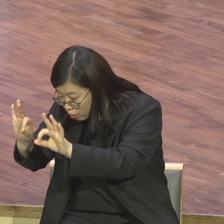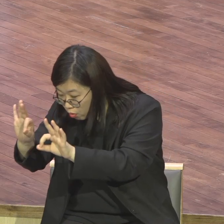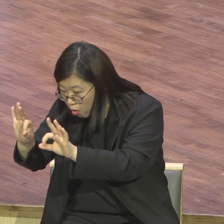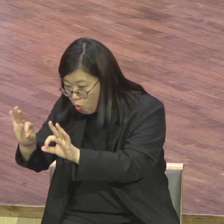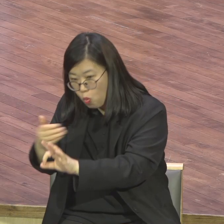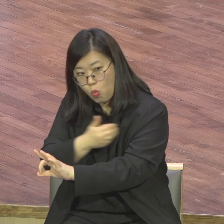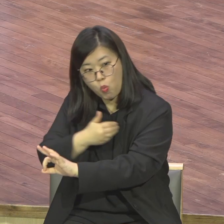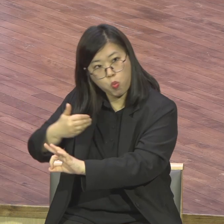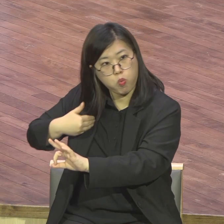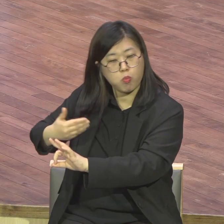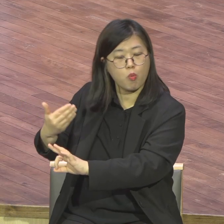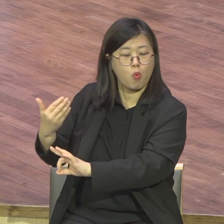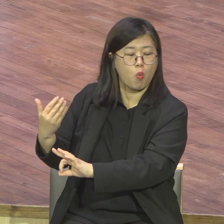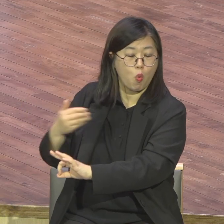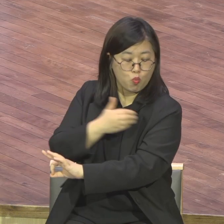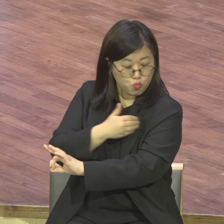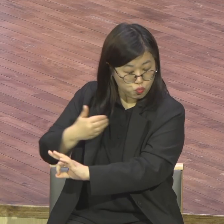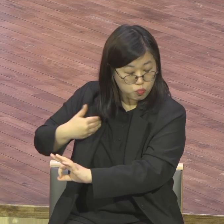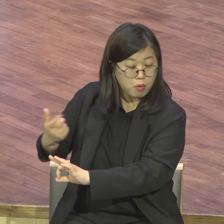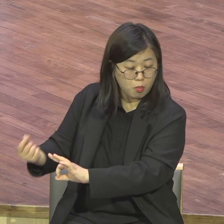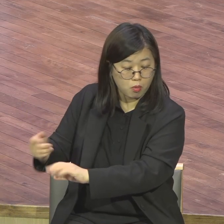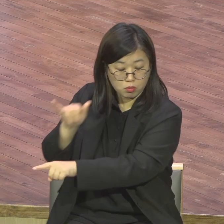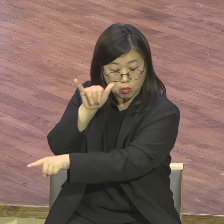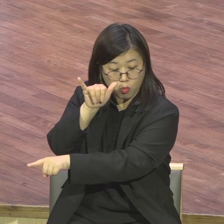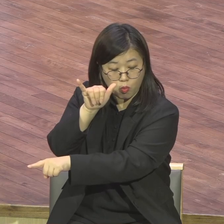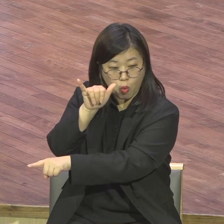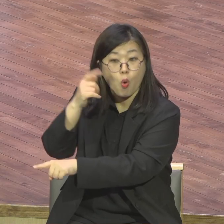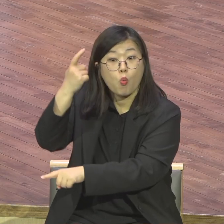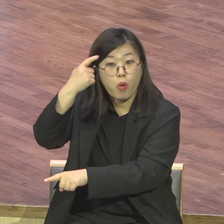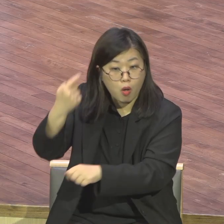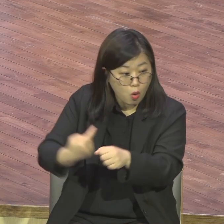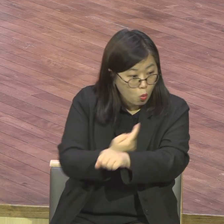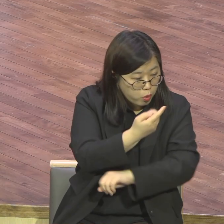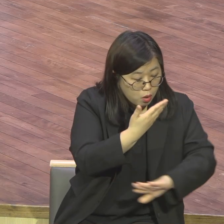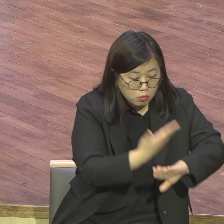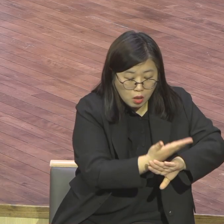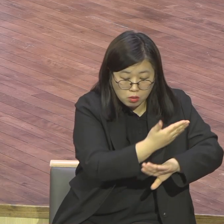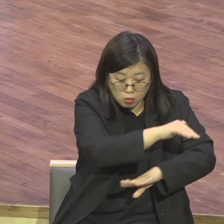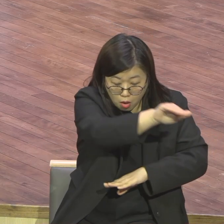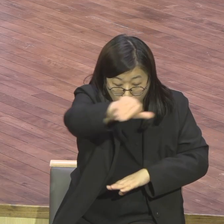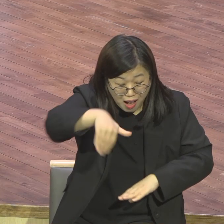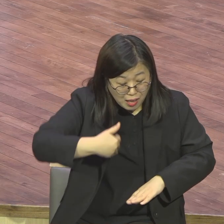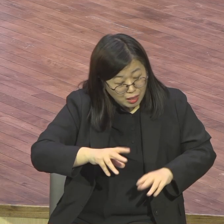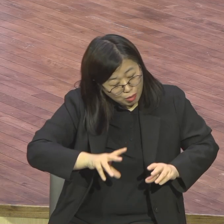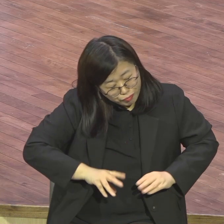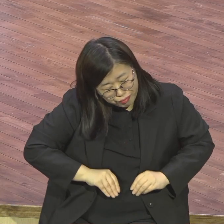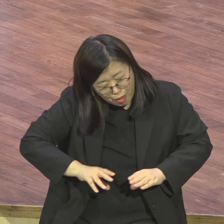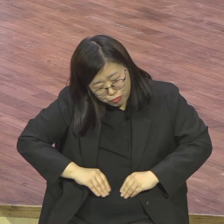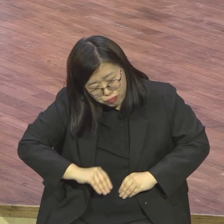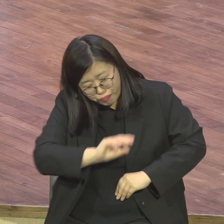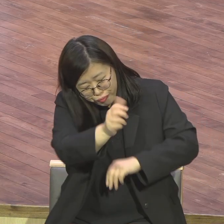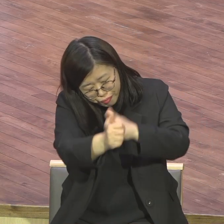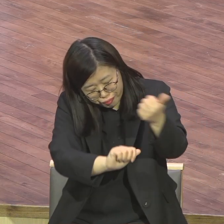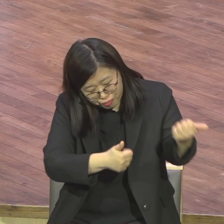하나님 보실 때입니다. 이유 없이 어떻게 가난합니까? 이유 없이 어떻게 병이 옵니까? 이유 없이